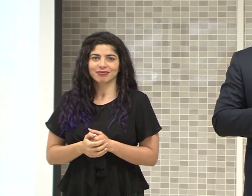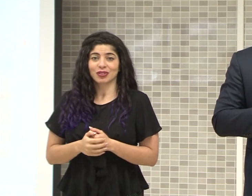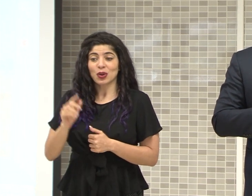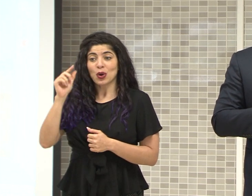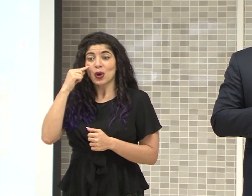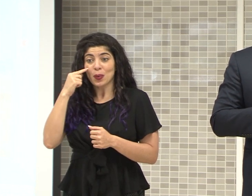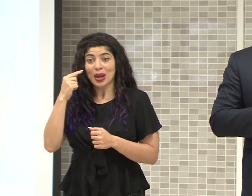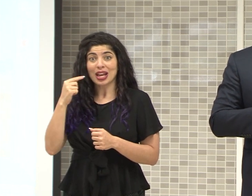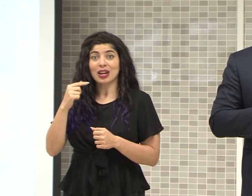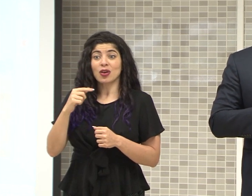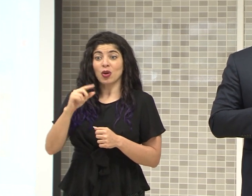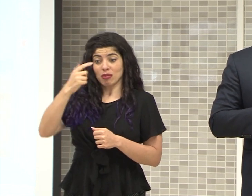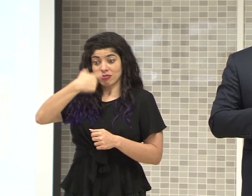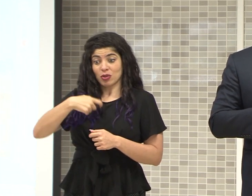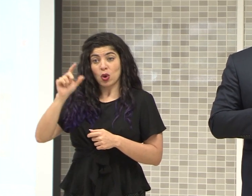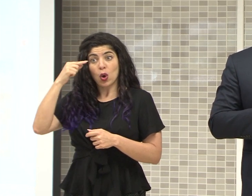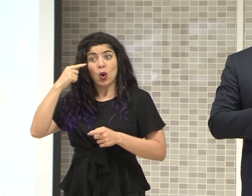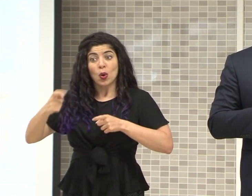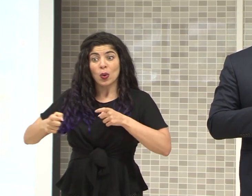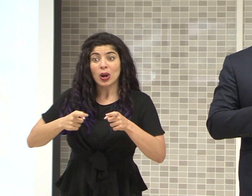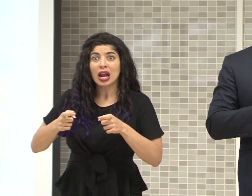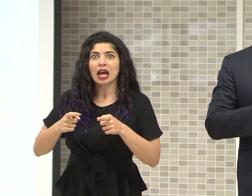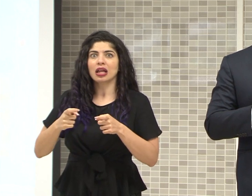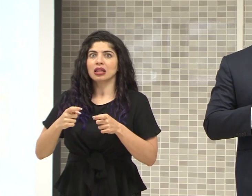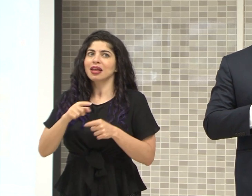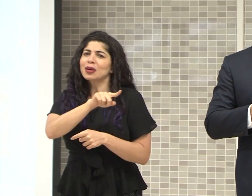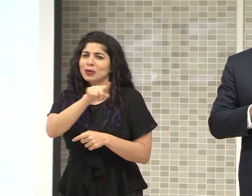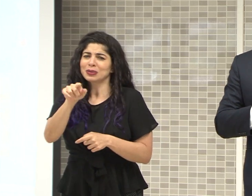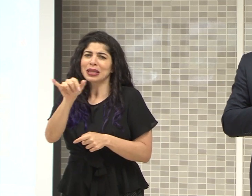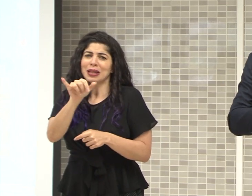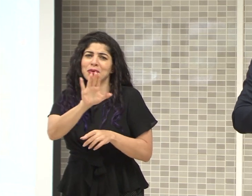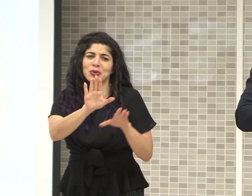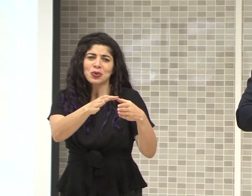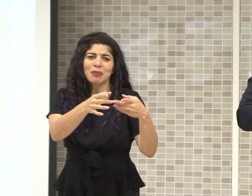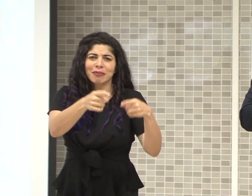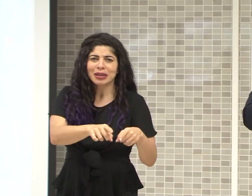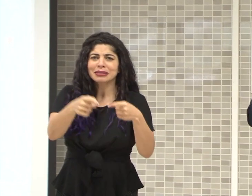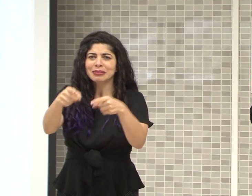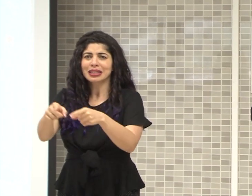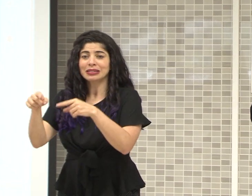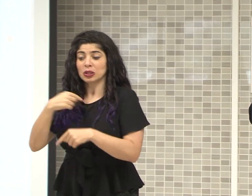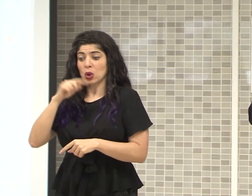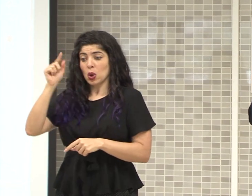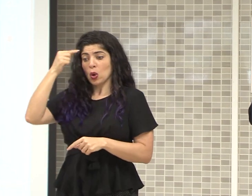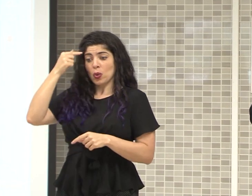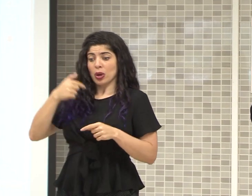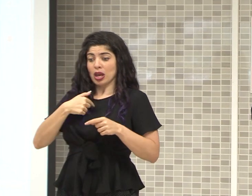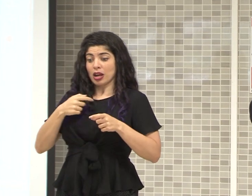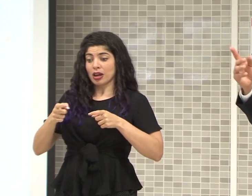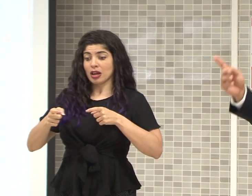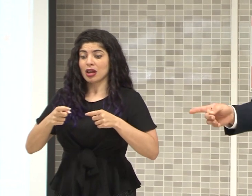Como gobierno o como gobernante, y a ustedes les debe pasar en sus sectores, hay veces que no se escoge